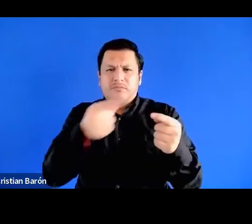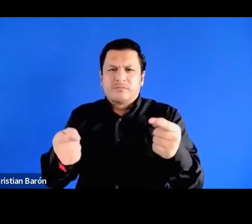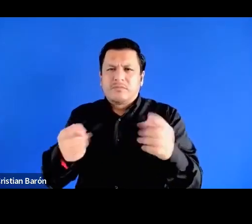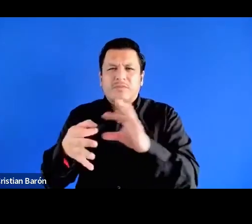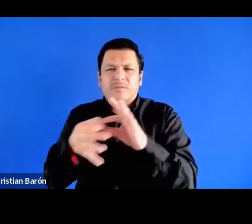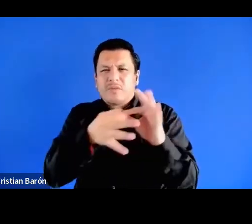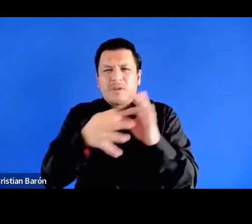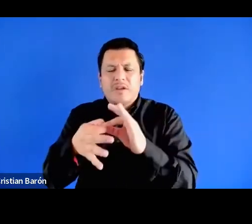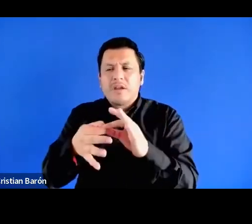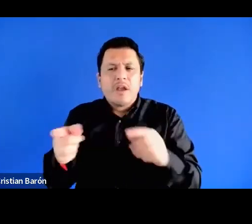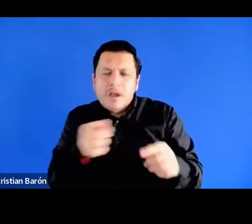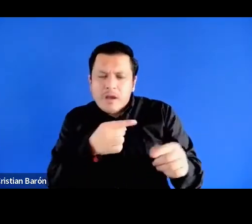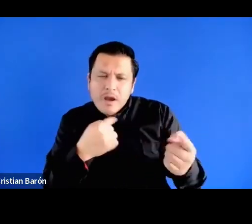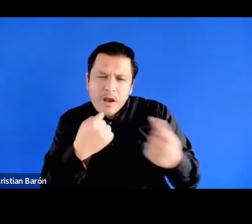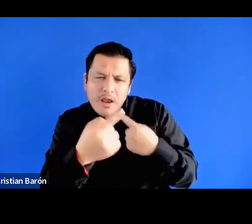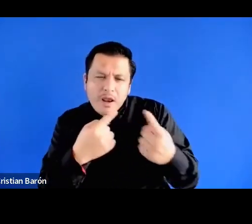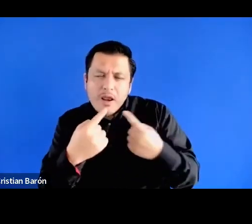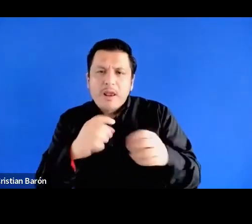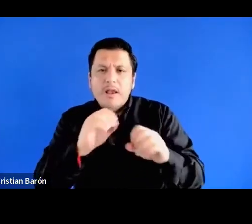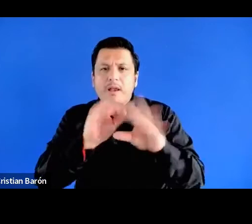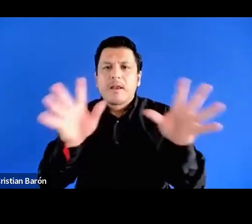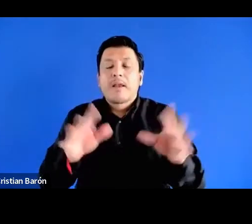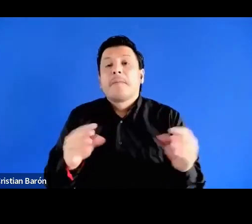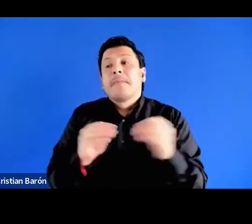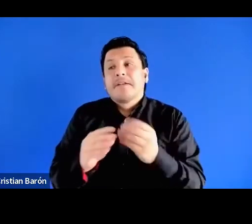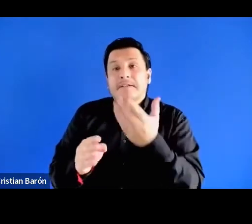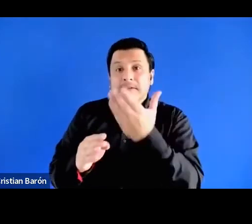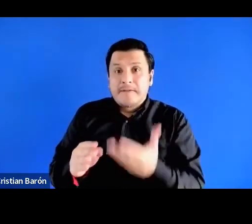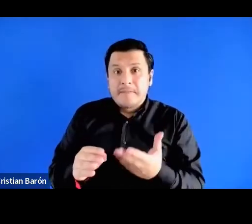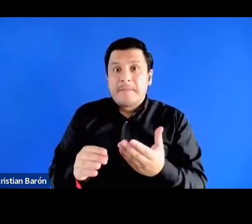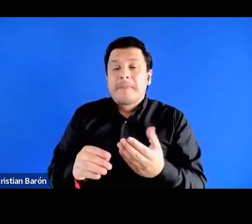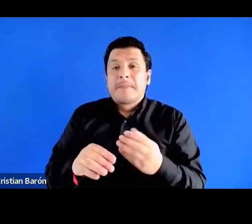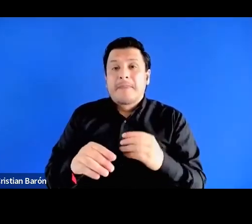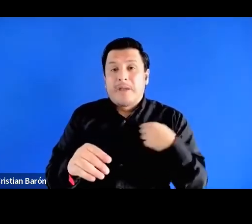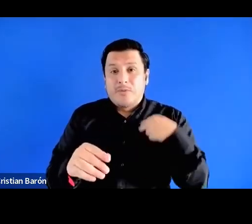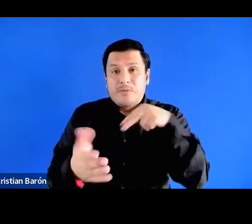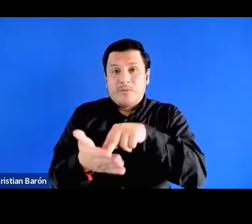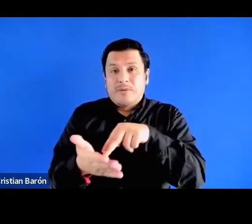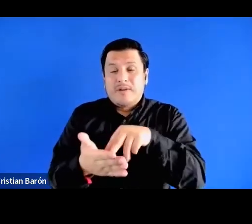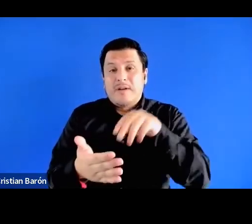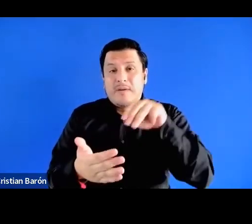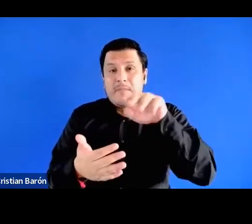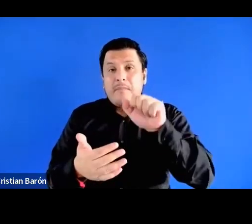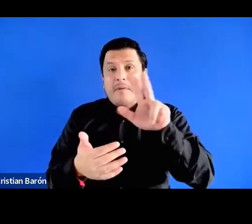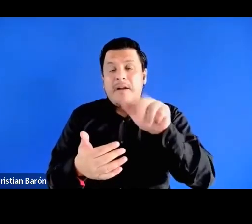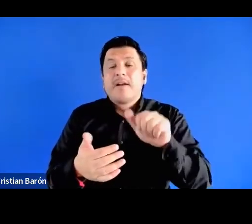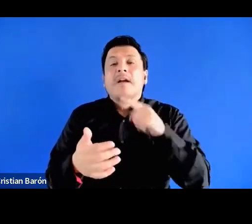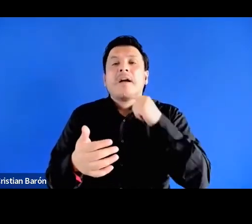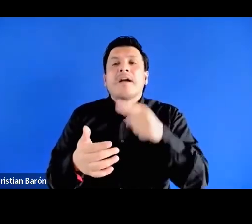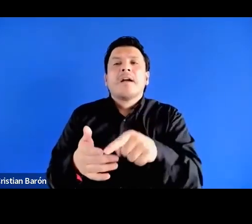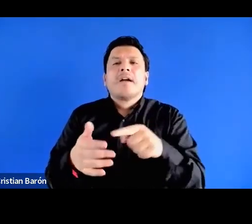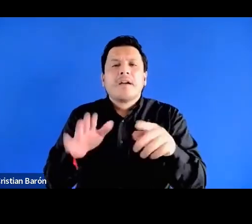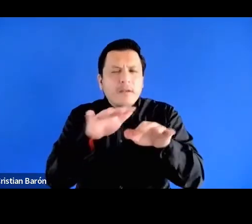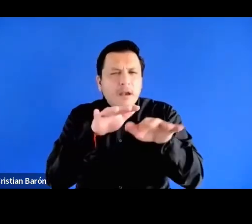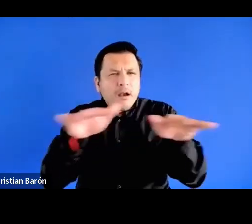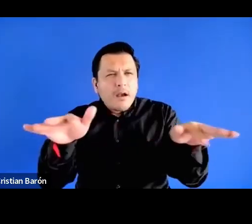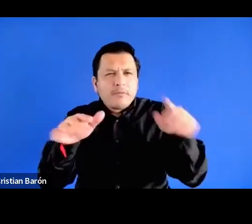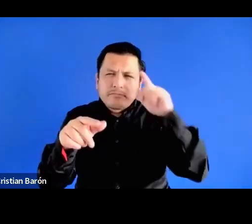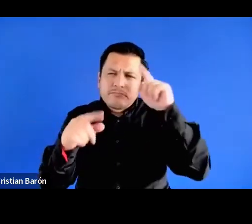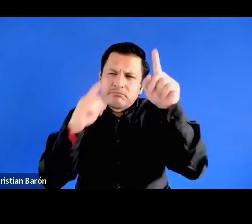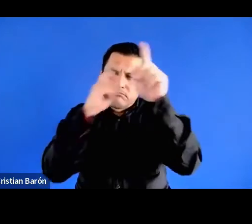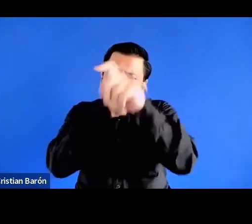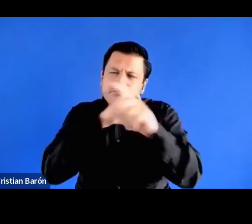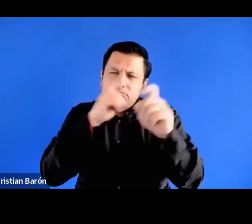caras a Mara así como Mara también tiene en su horizonte una reflexión